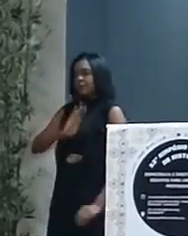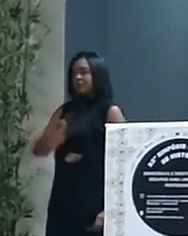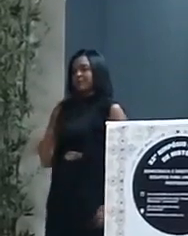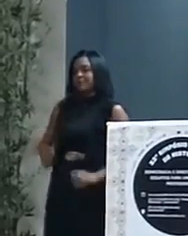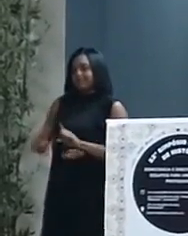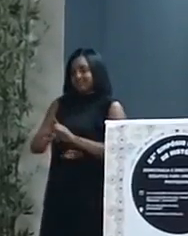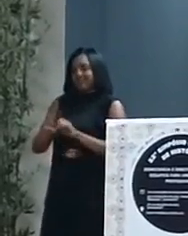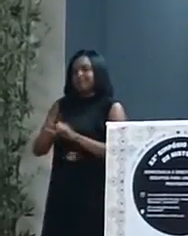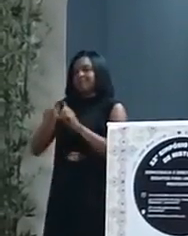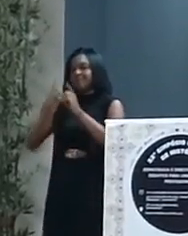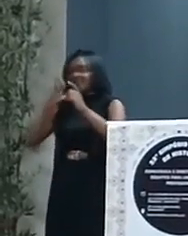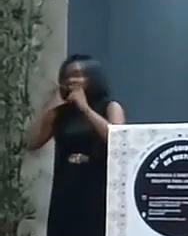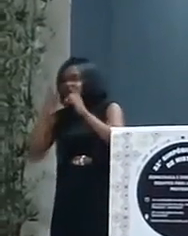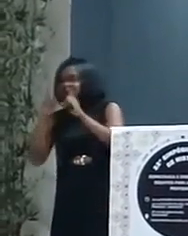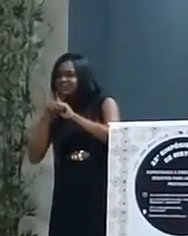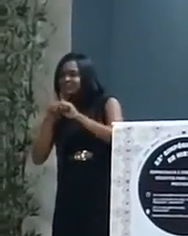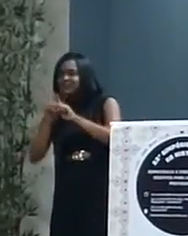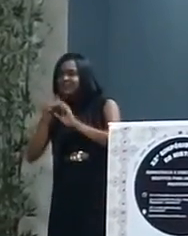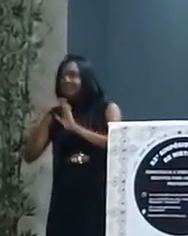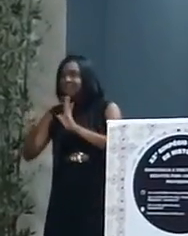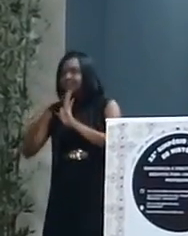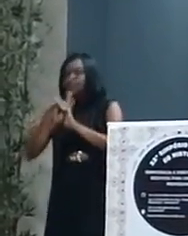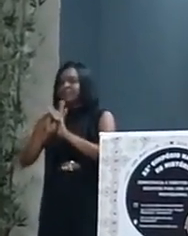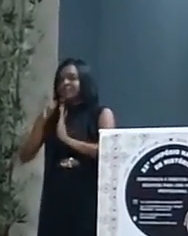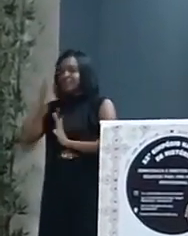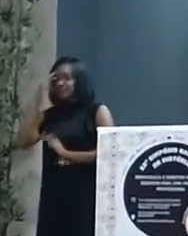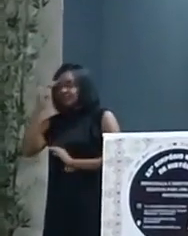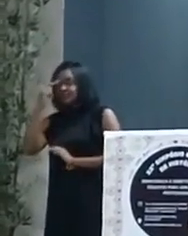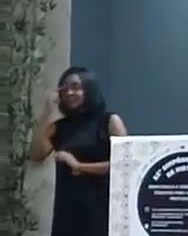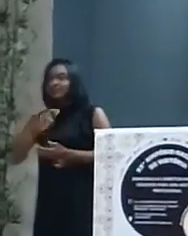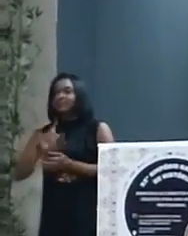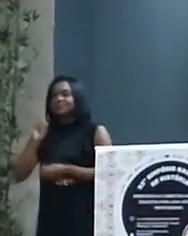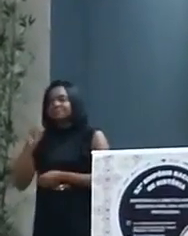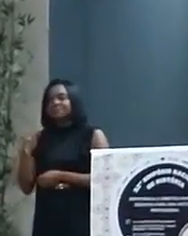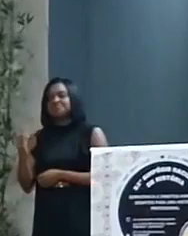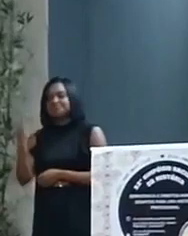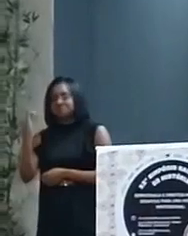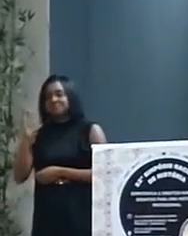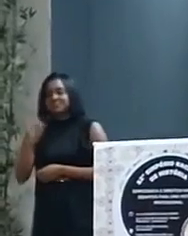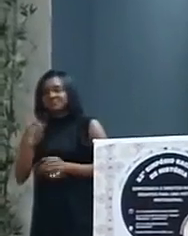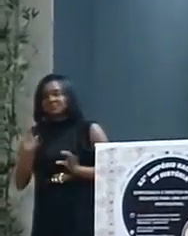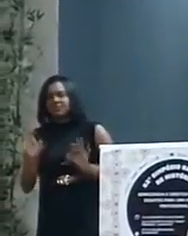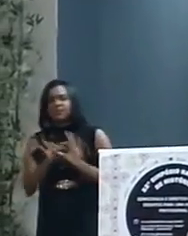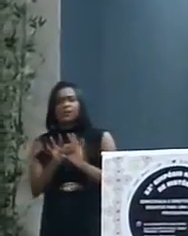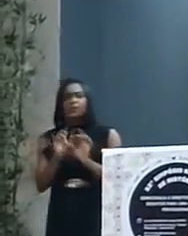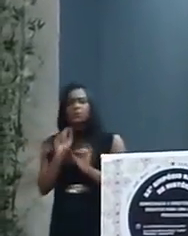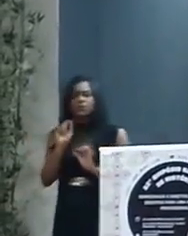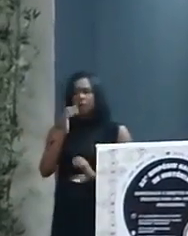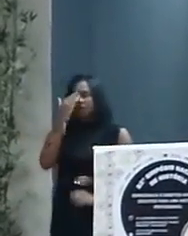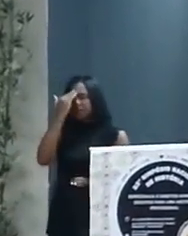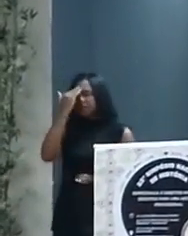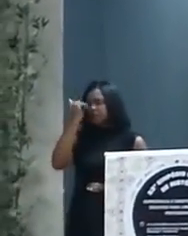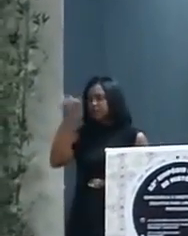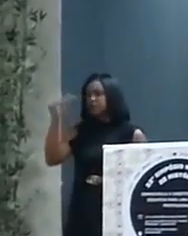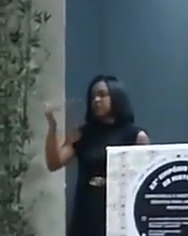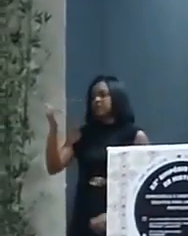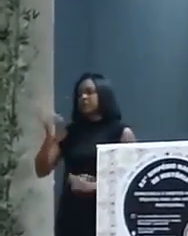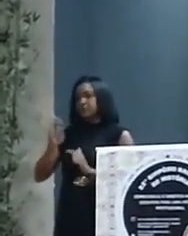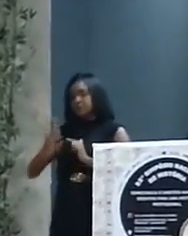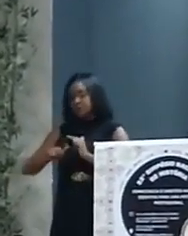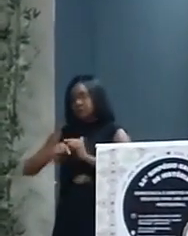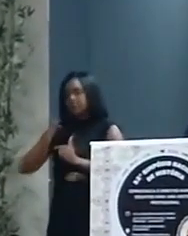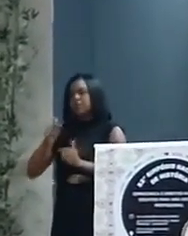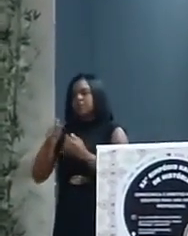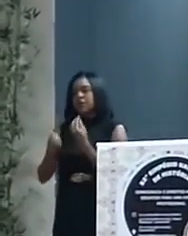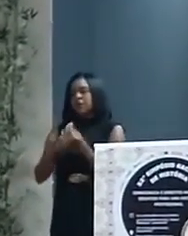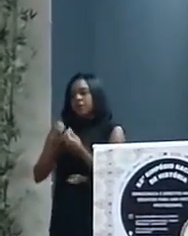nas preocupações e identidade do historiador. Isso se explica em parte pelo sucesso de iniciativas